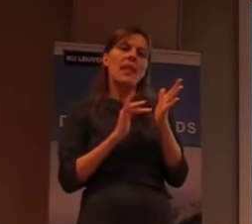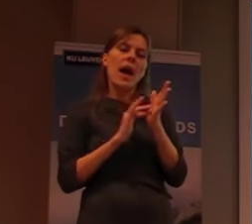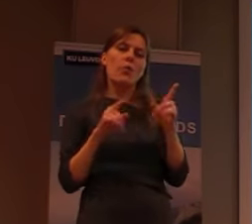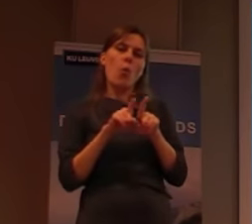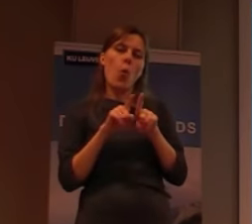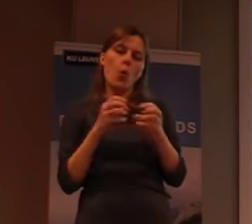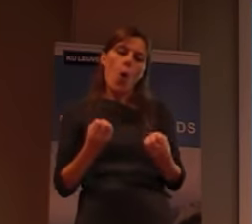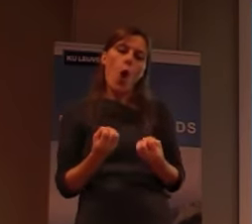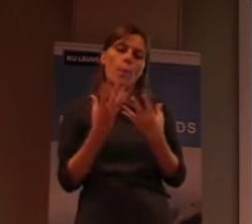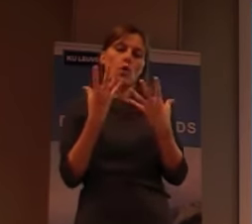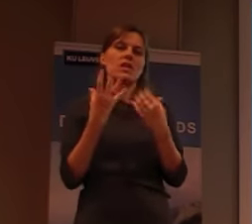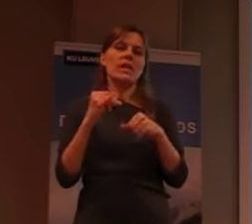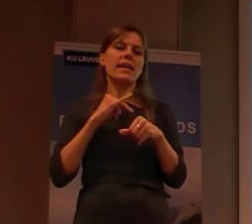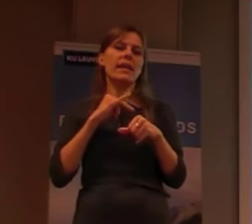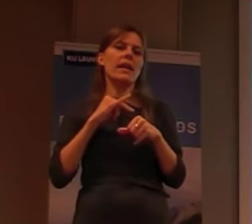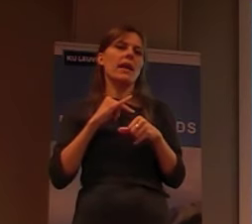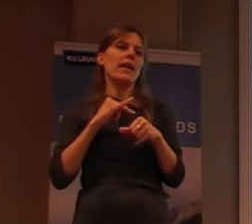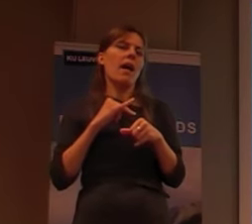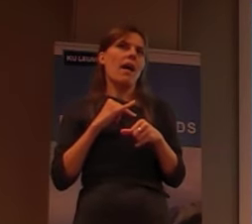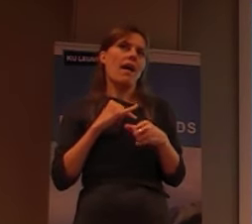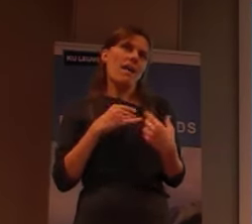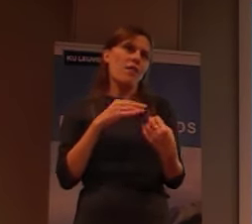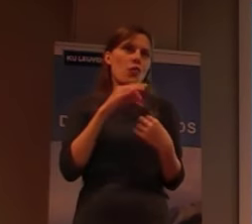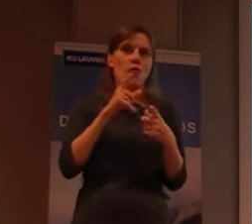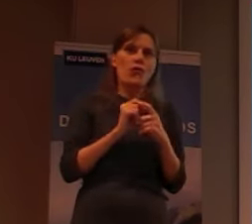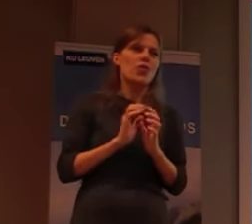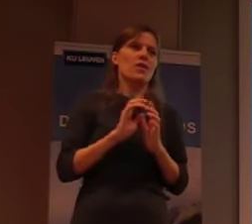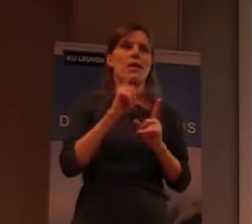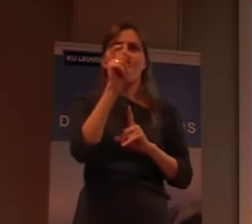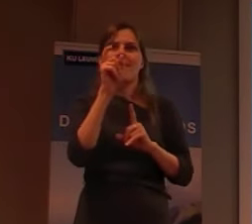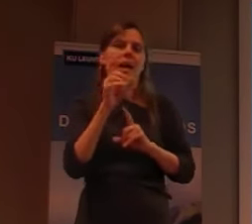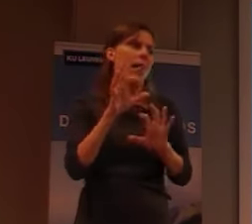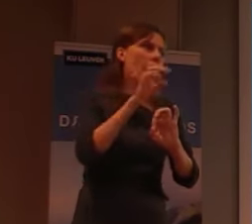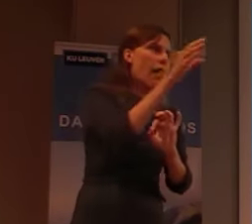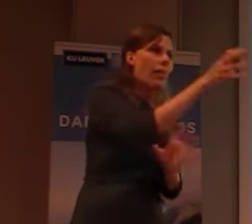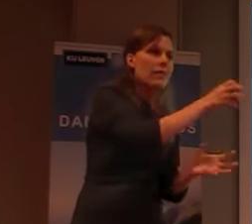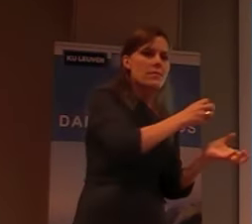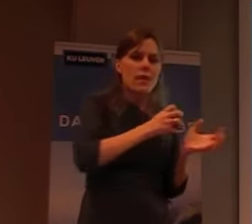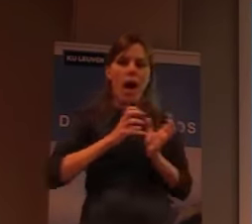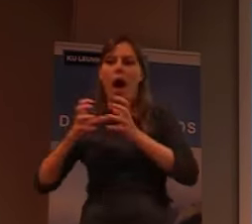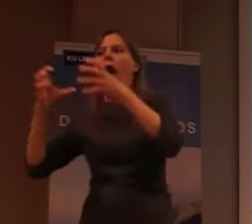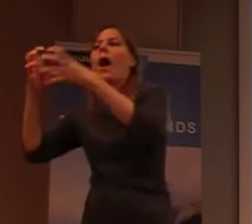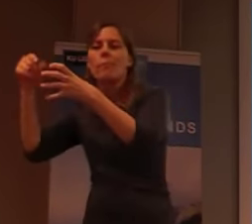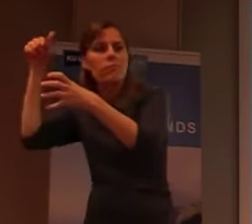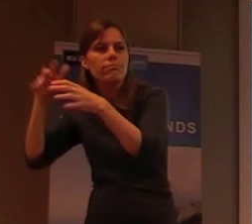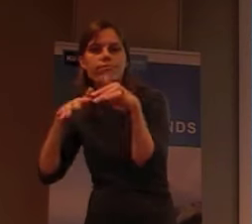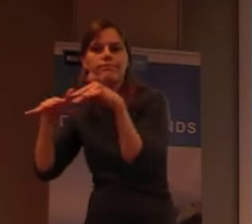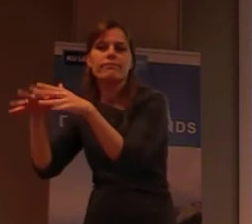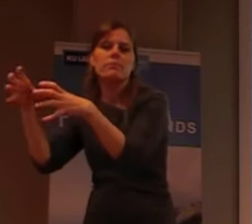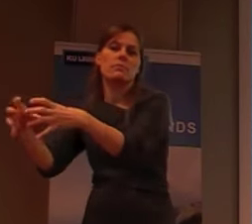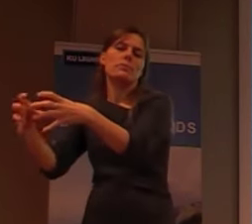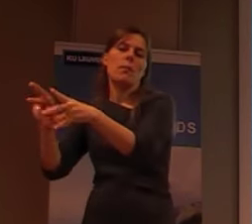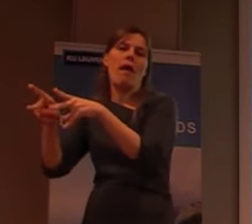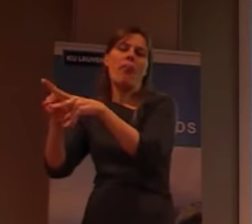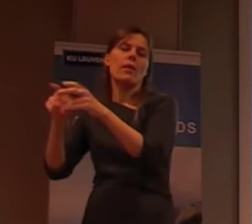oplossing, die men vond, om ze in kolonies, bij elkaar te brengen, en op die manier, te gaan, te gaan behandelen.